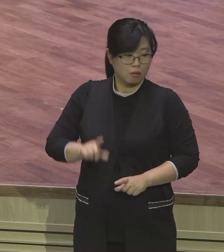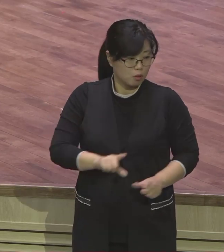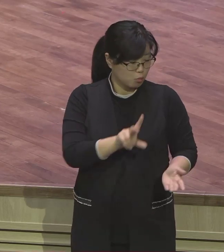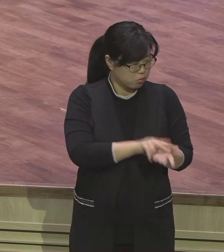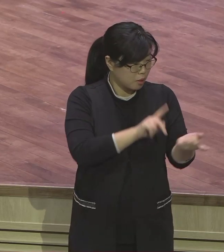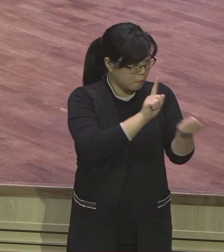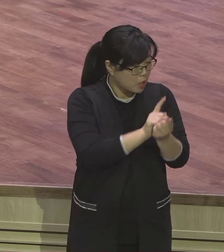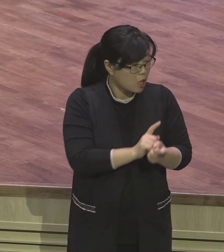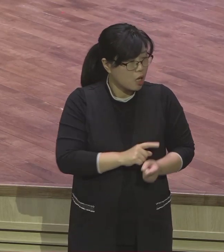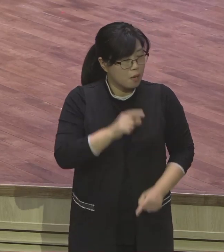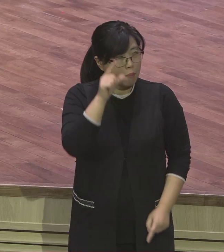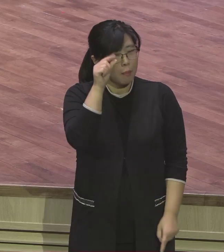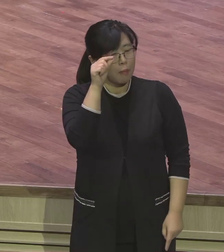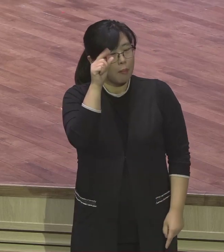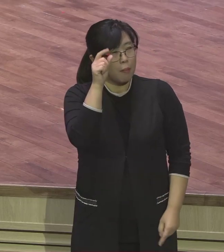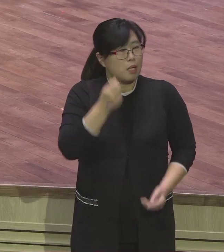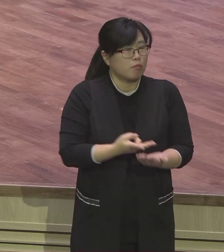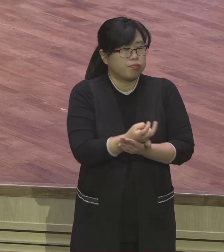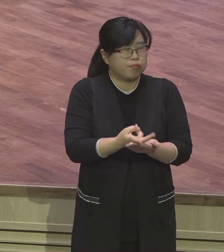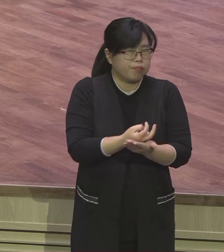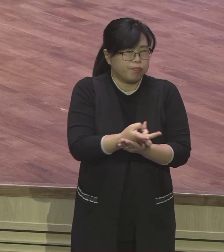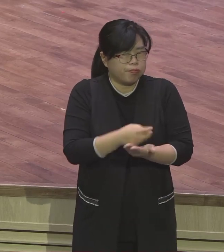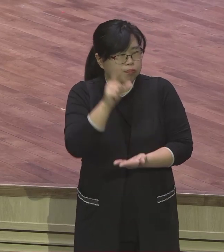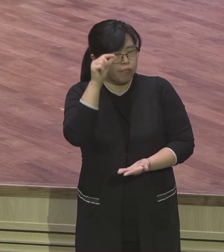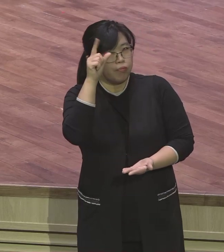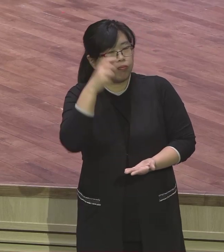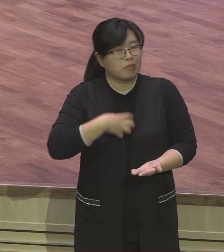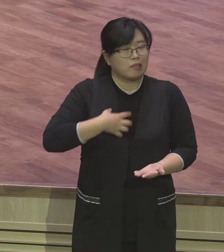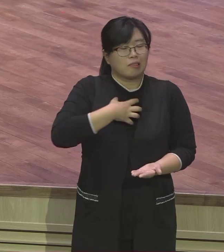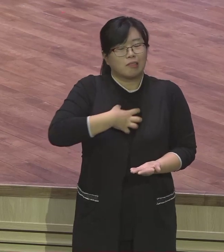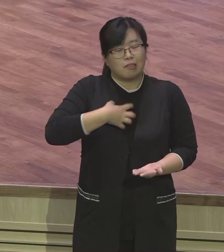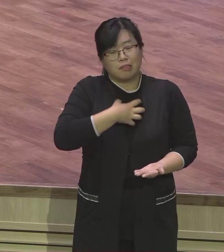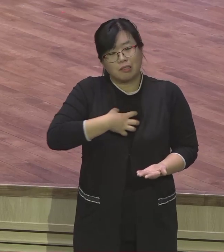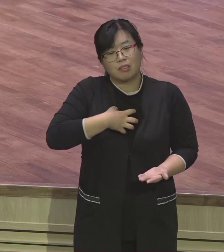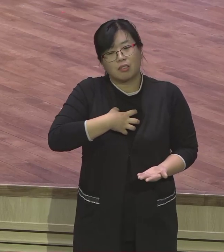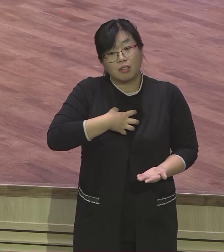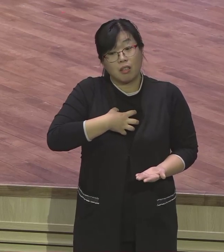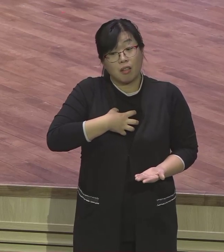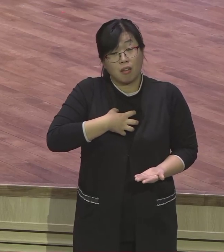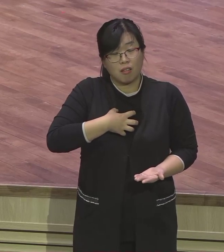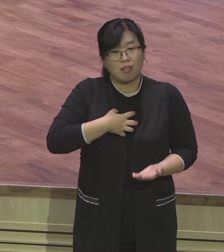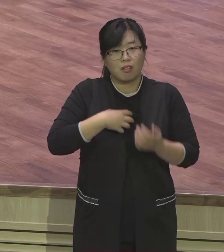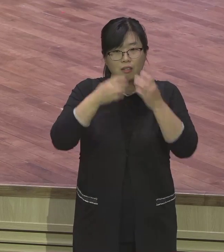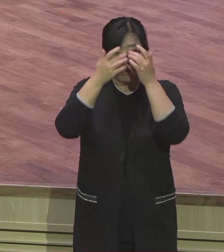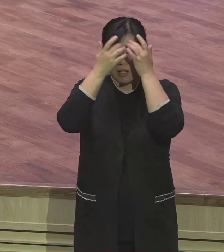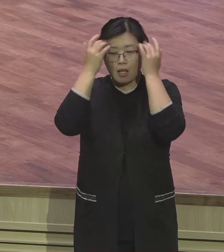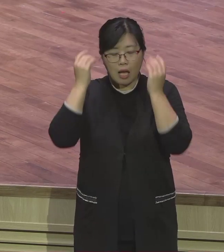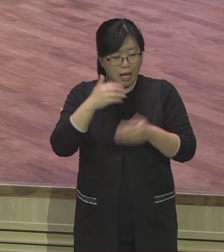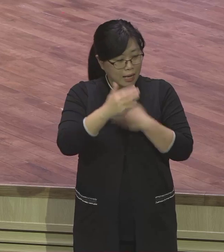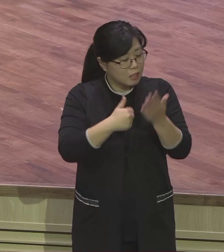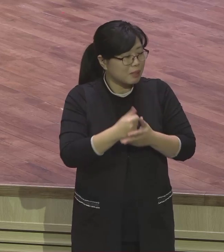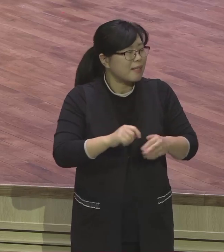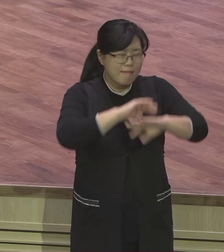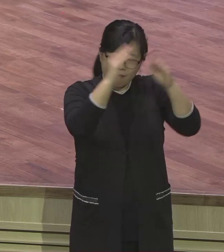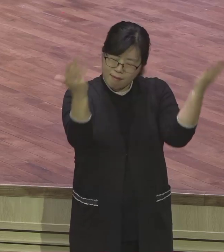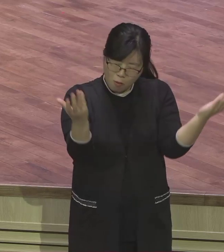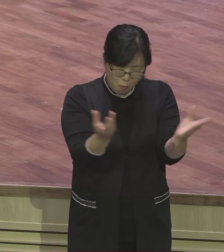왜 하나님이 마침표를 다 찍었는데 계속해서 물음표를 달아나 그 말이 계속